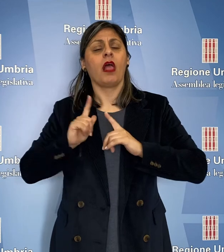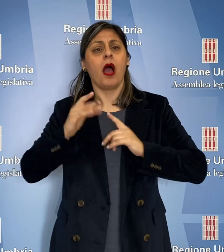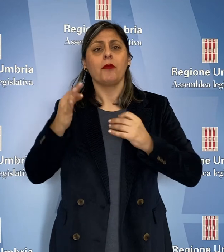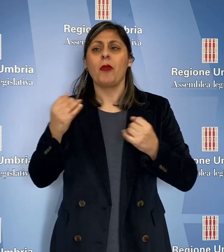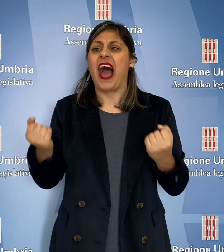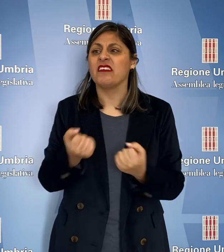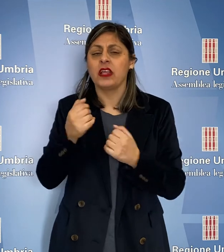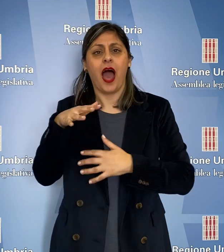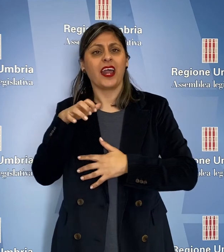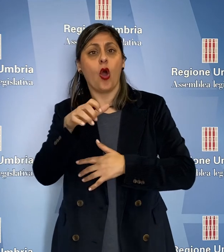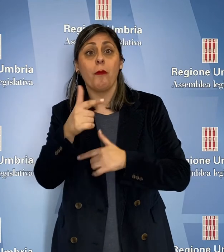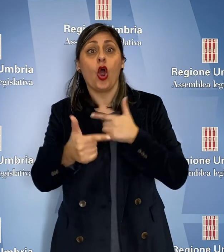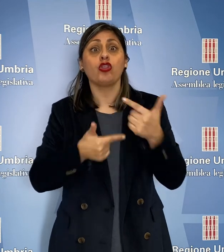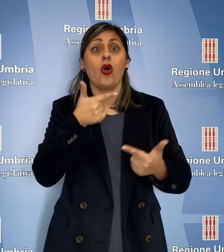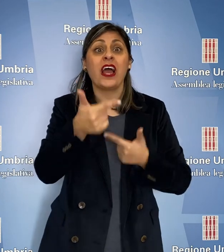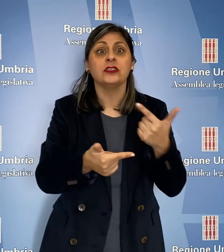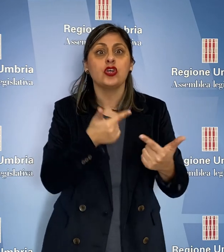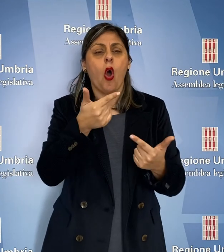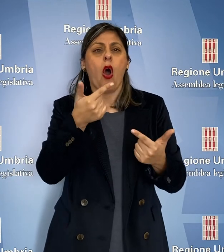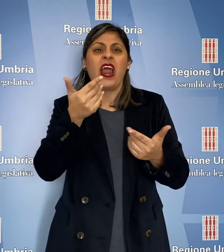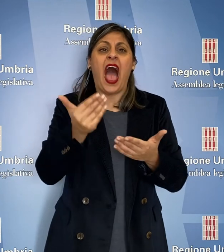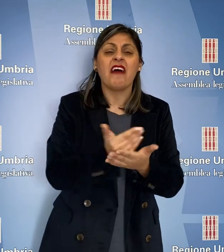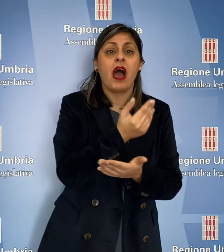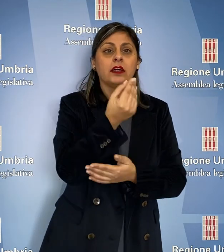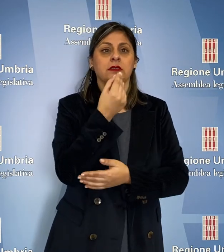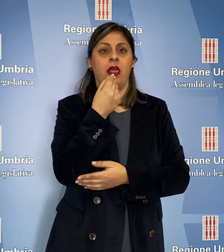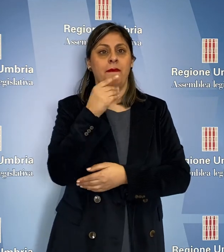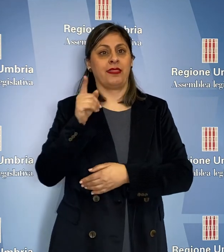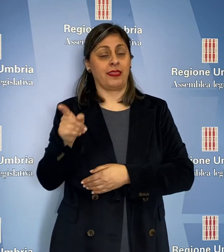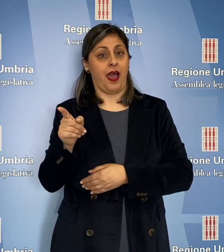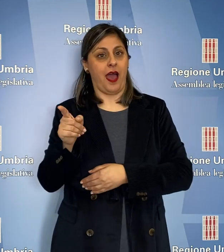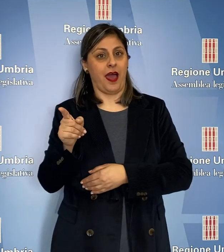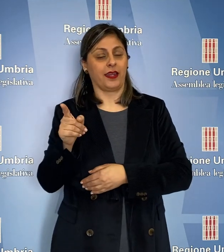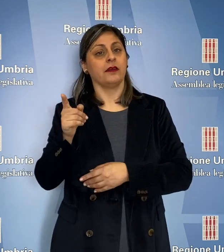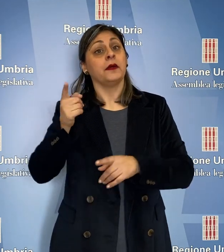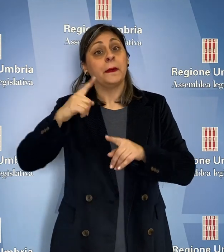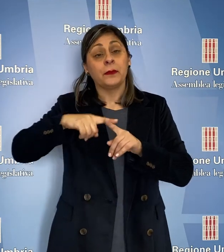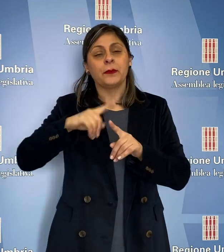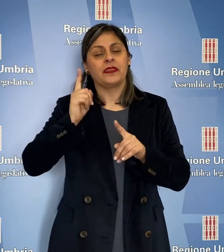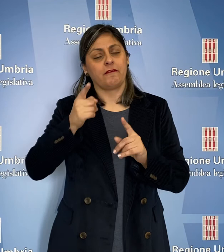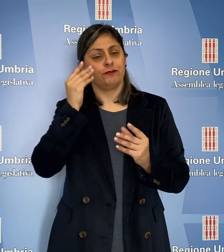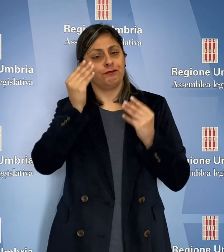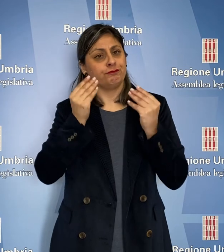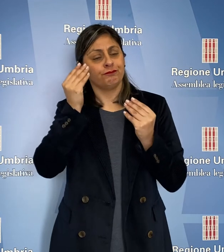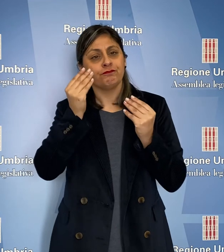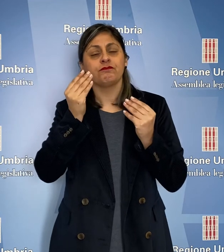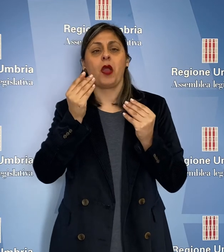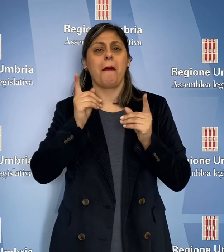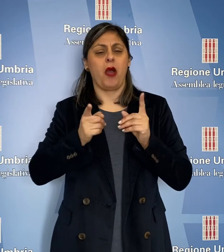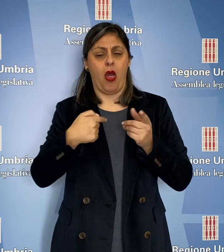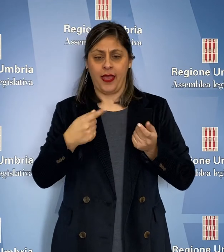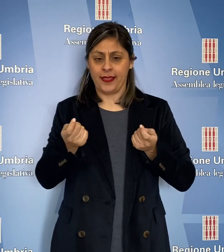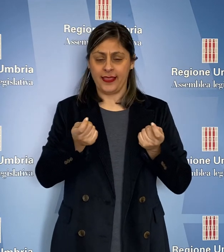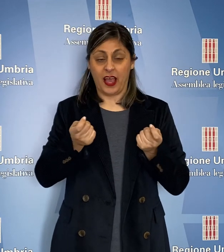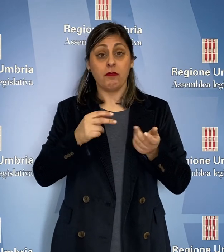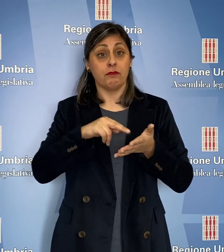garantiscono attività di recupero e donazione delle eccedenze alimentari, considerare nelle proprie politiche il